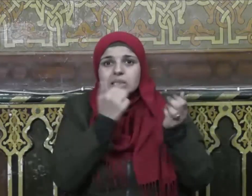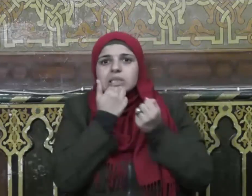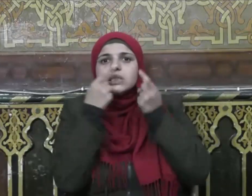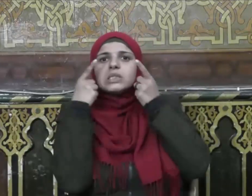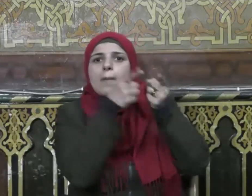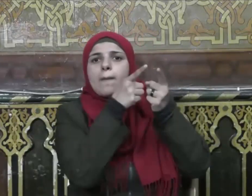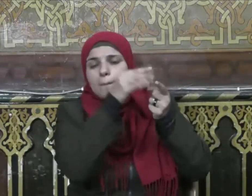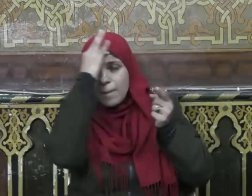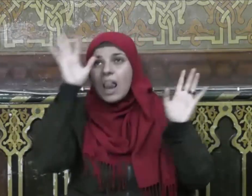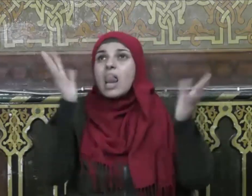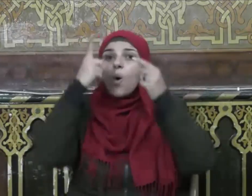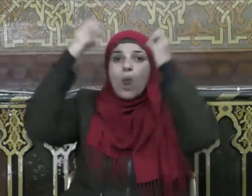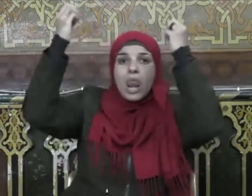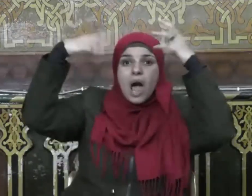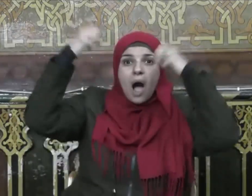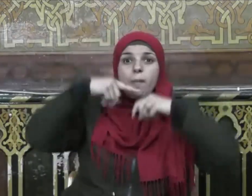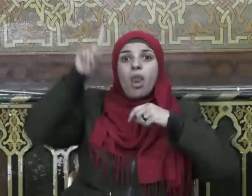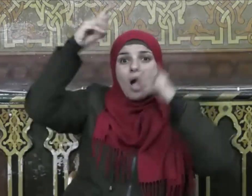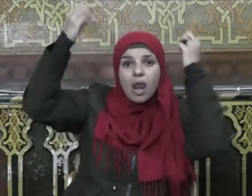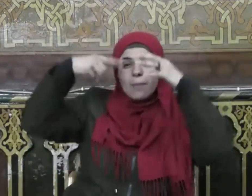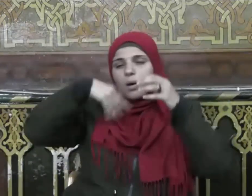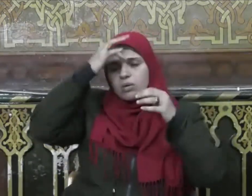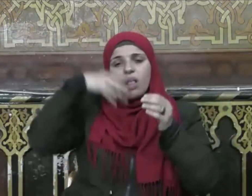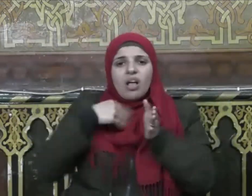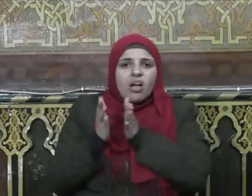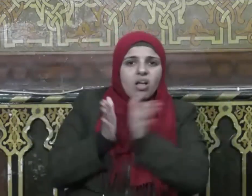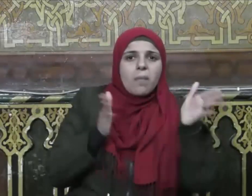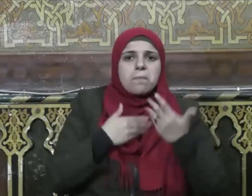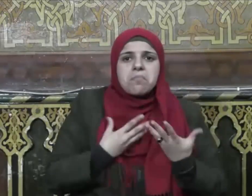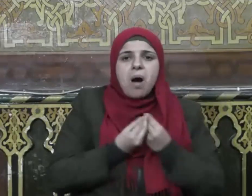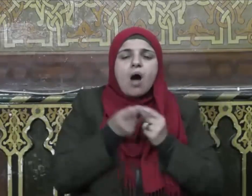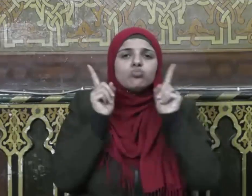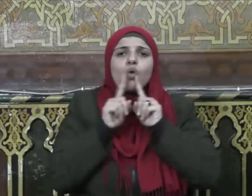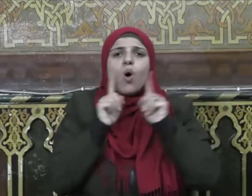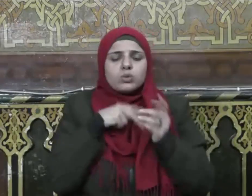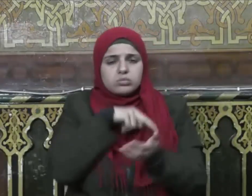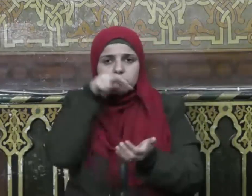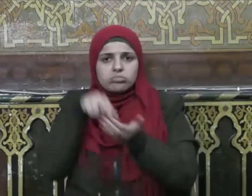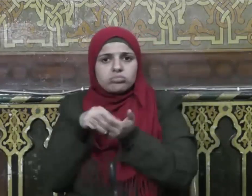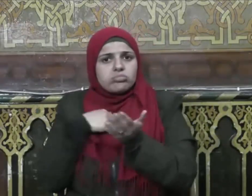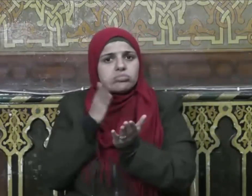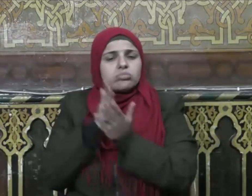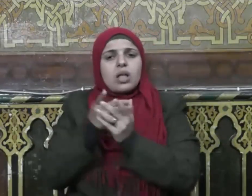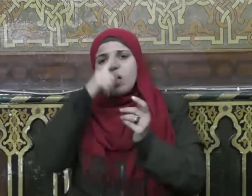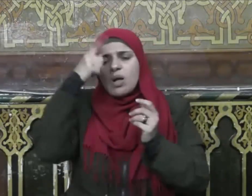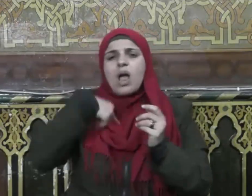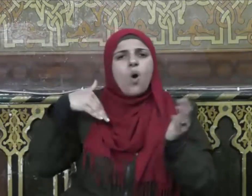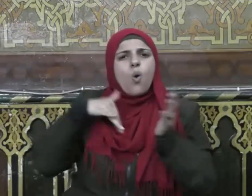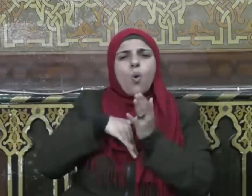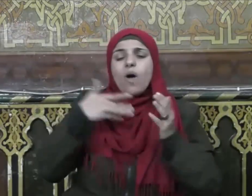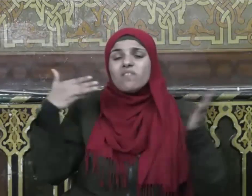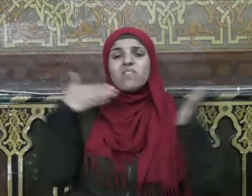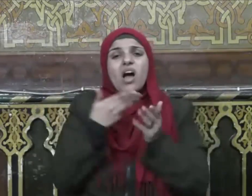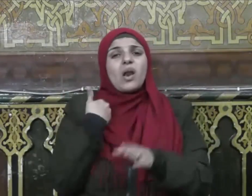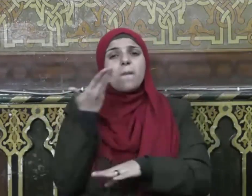نعمة ربي لكنت من المحضرين أفما نحن بميتين إلا